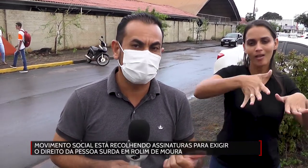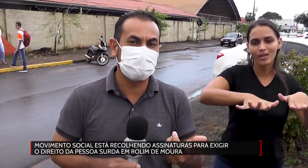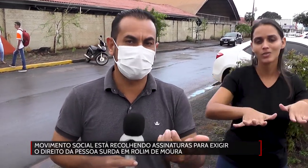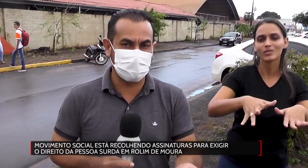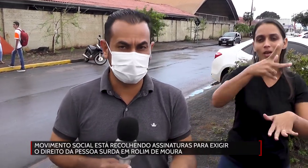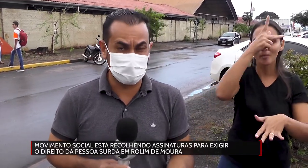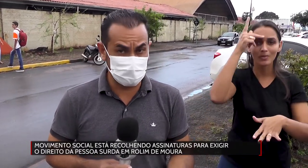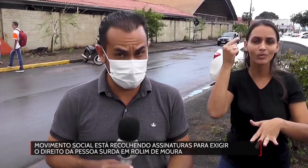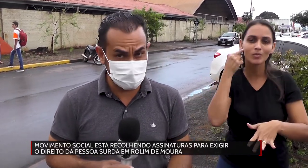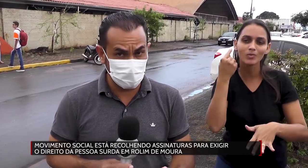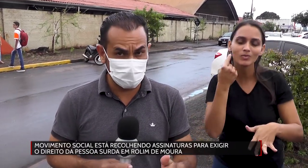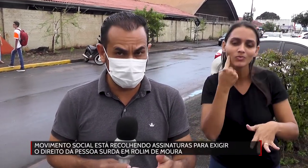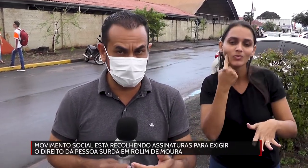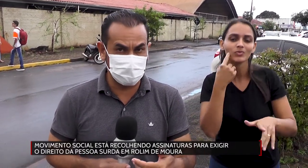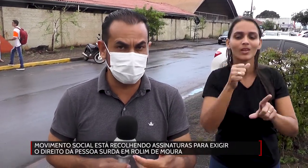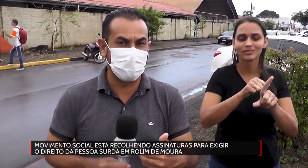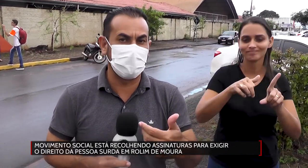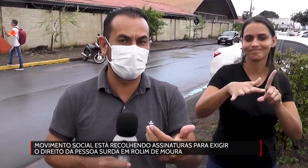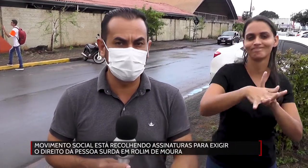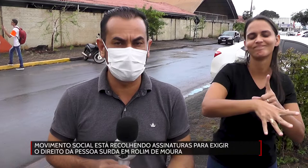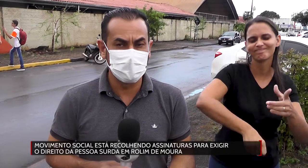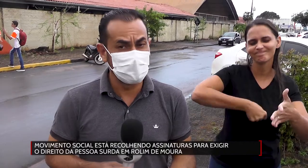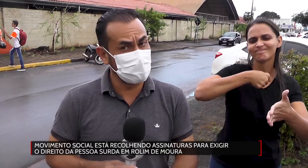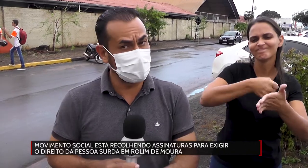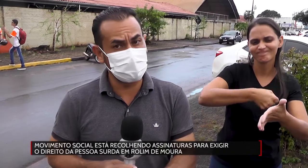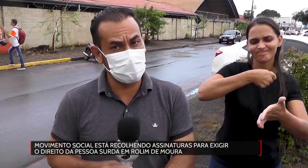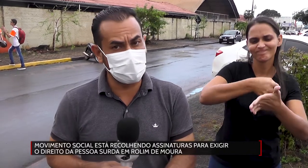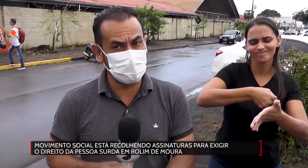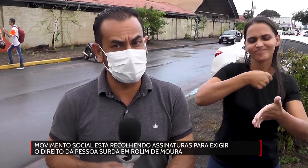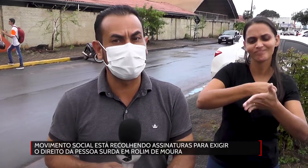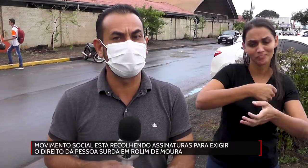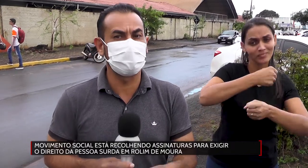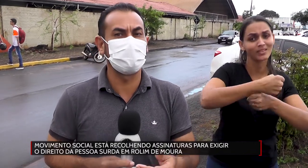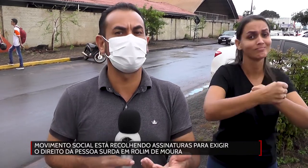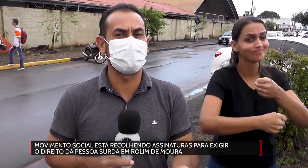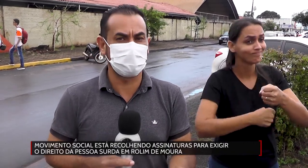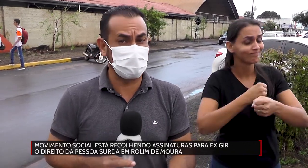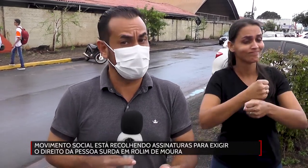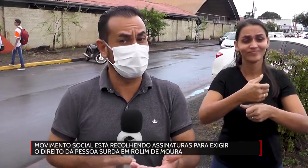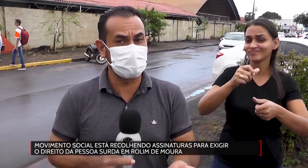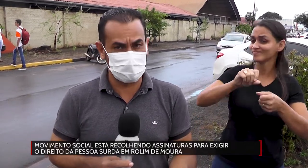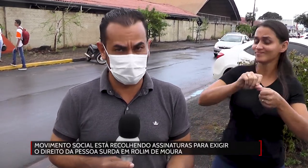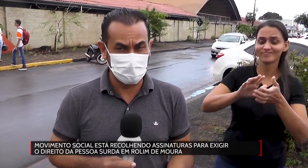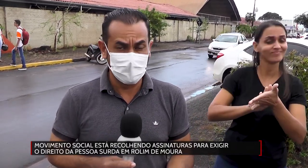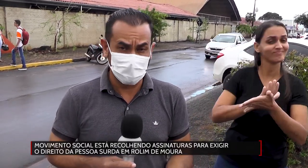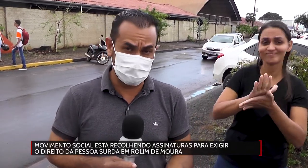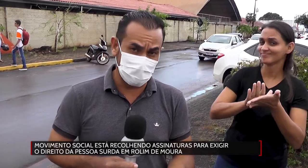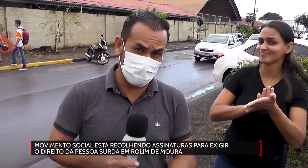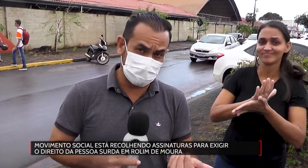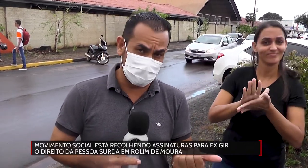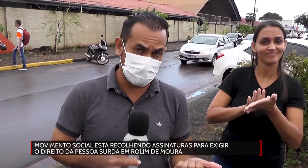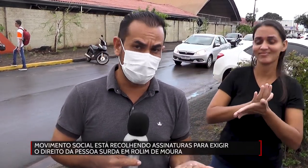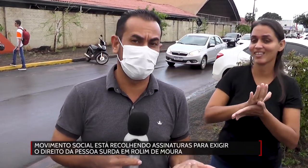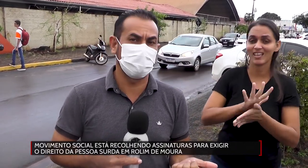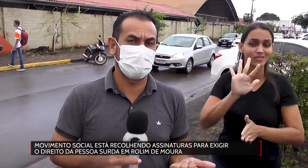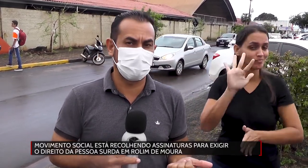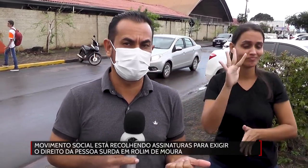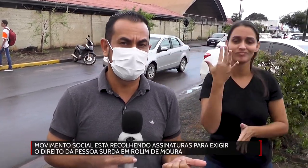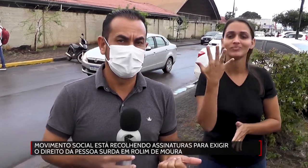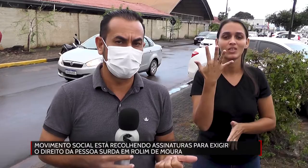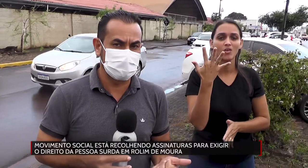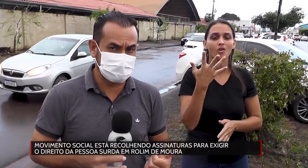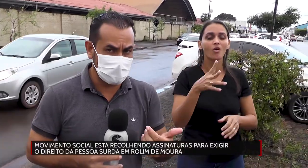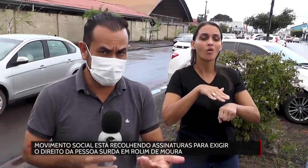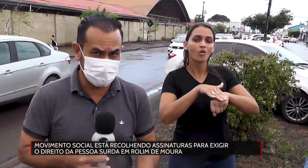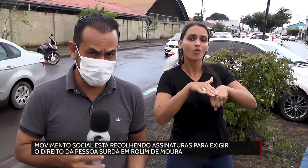na sociedade. Essa é uma luta que já vem há anos, porém até agora nada foi feito ainda, nada aconteceu. A gente vai conversar com a Verônica